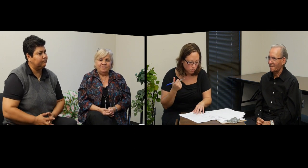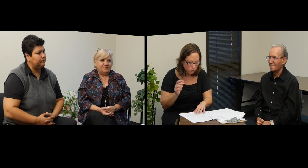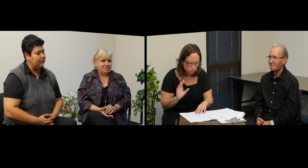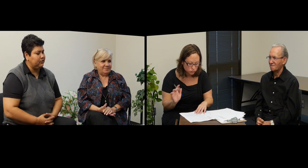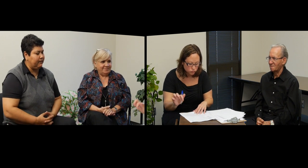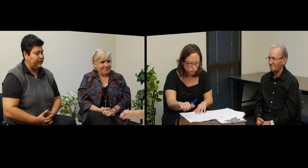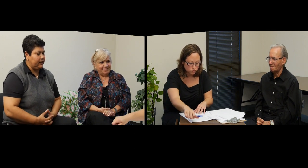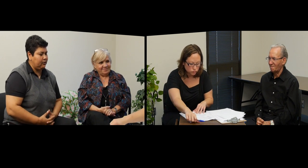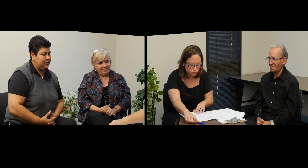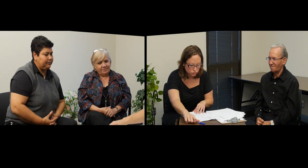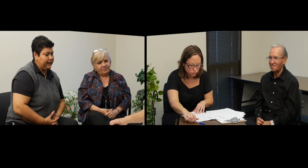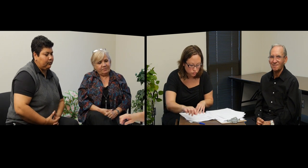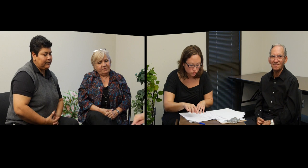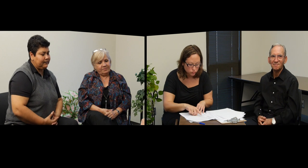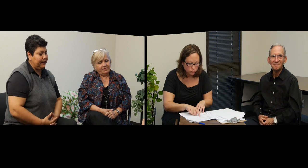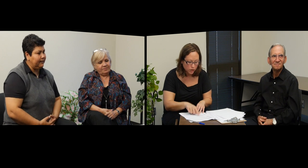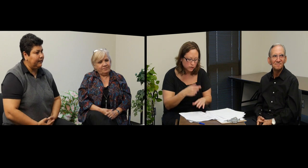Vamos a ver qué otras preguntas quedan.